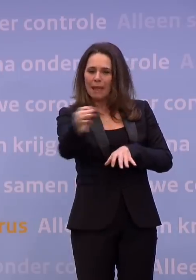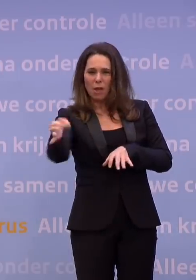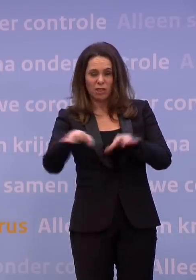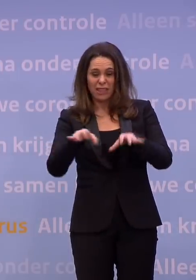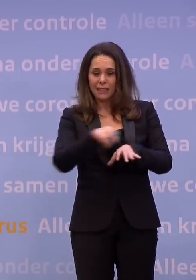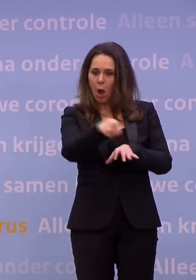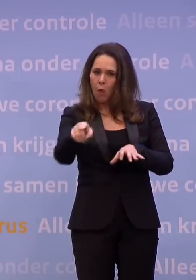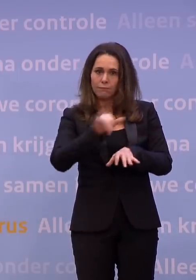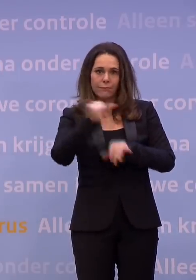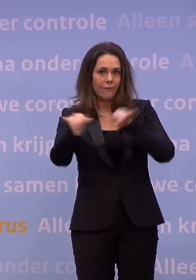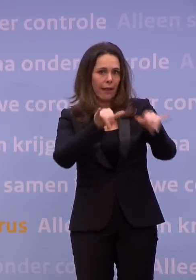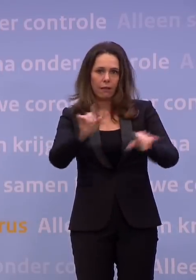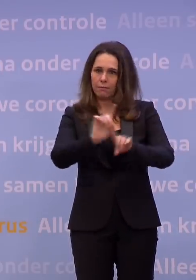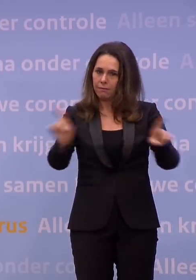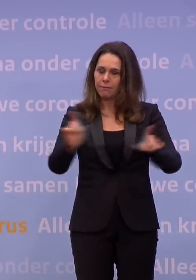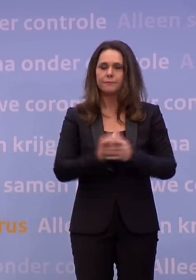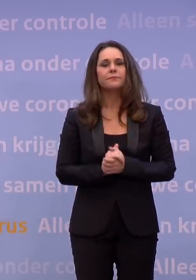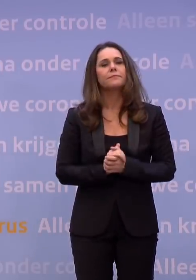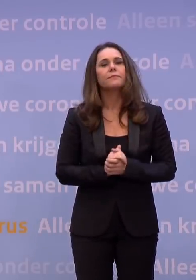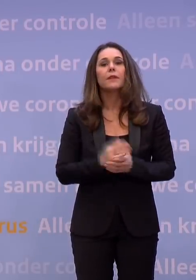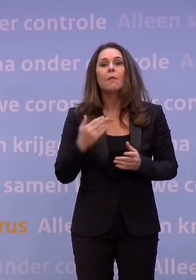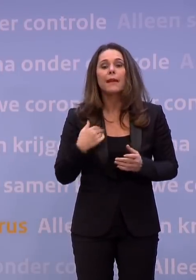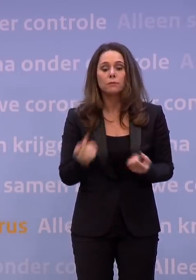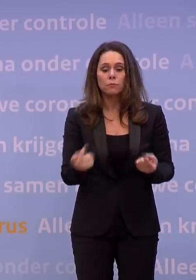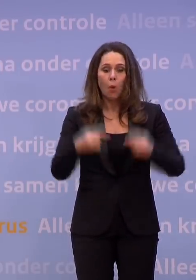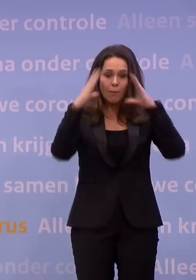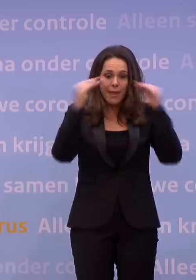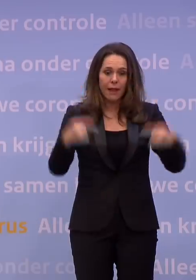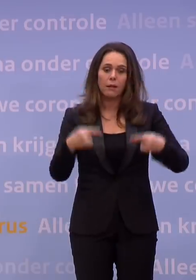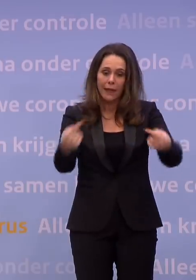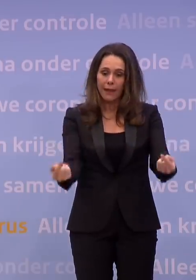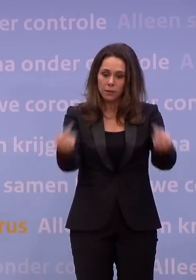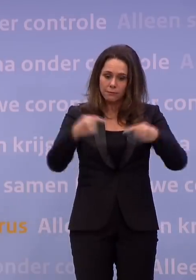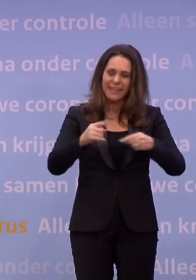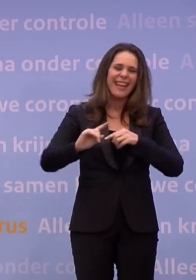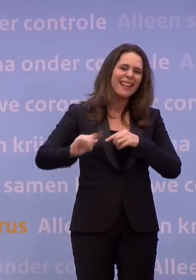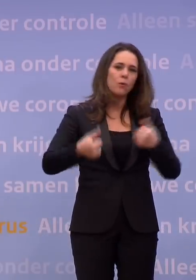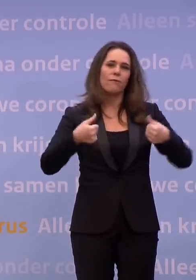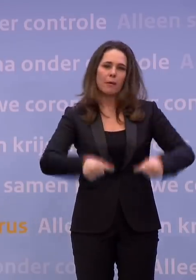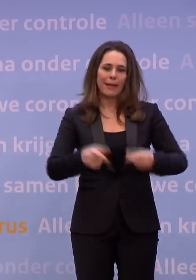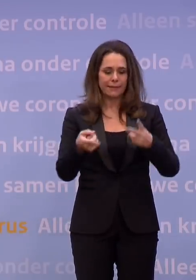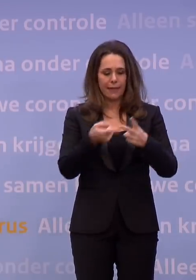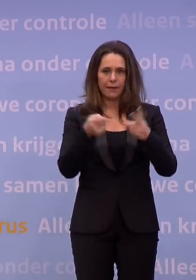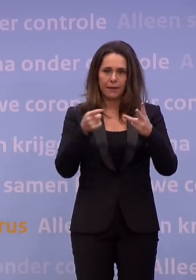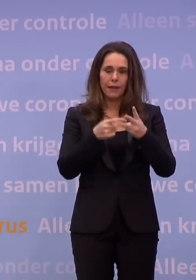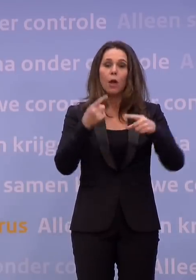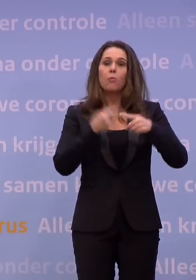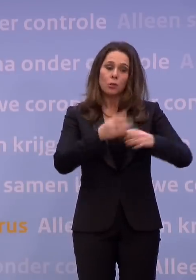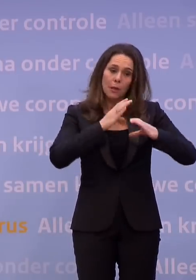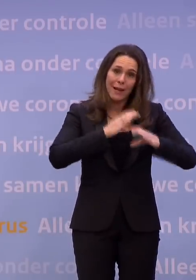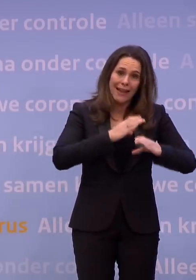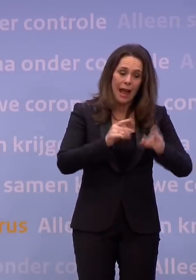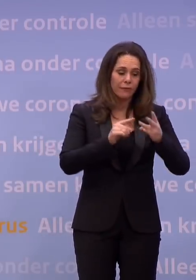aantal nieuwe verplichtingen voor mensen die naar ons land willen reizen. En met een aanscherping voor begrafenissen en